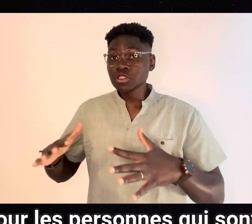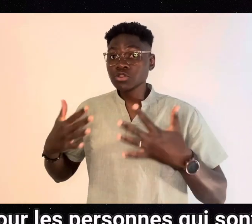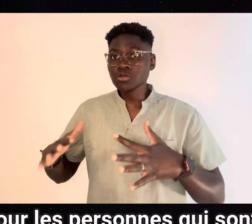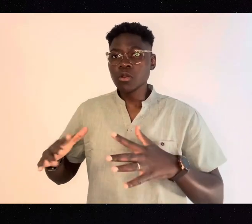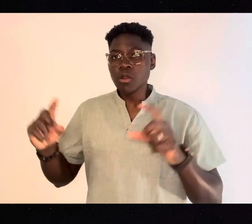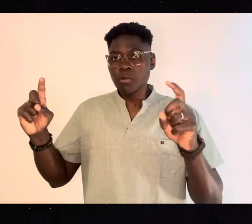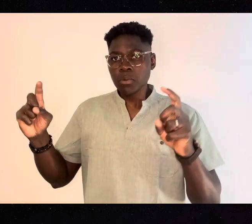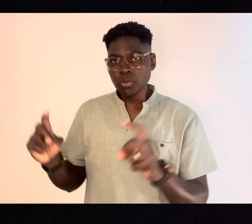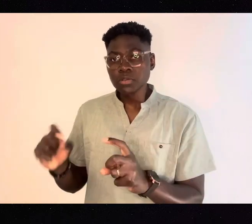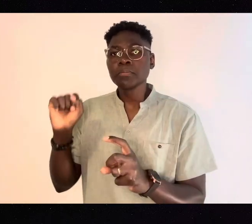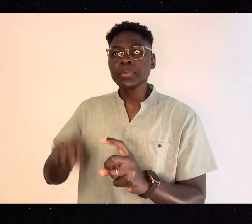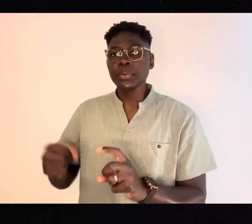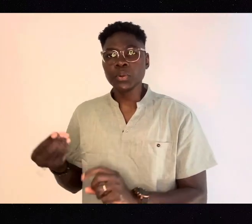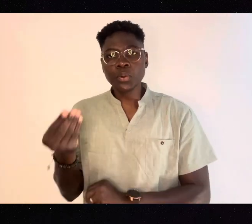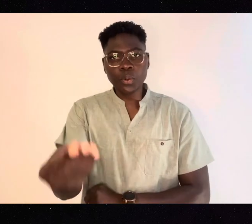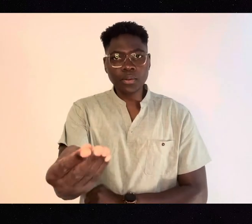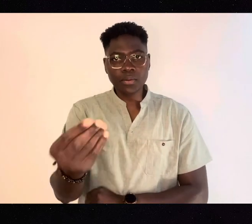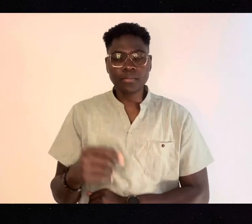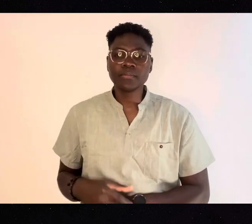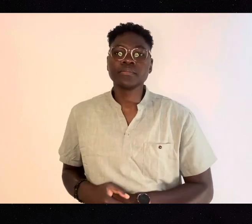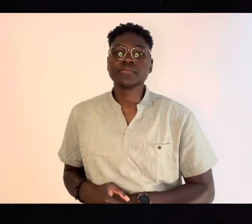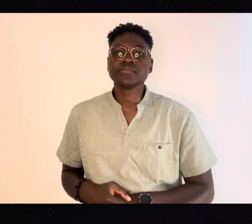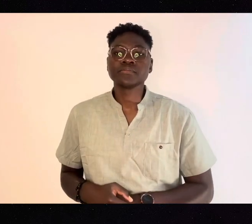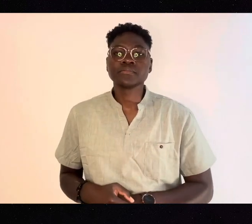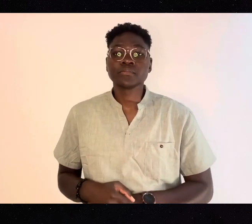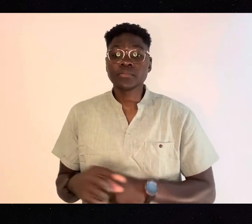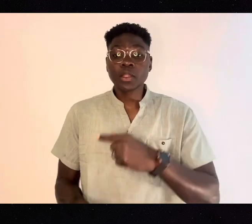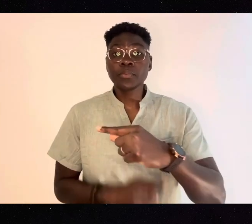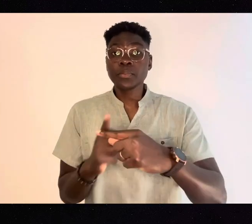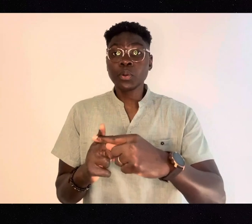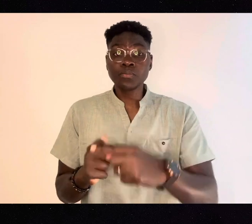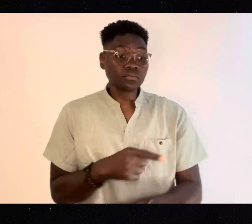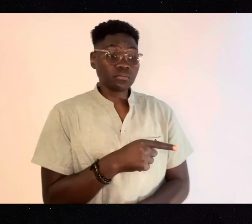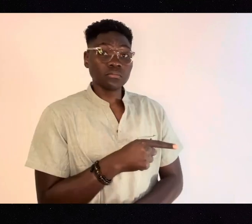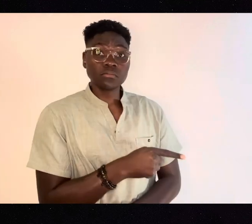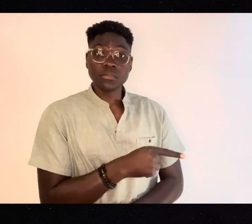privés de Concepts Signes, ils pourront avoir un tarif réduit.